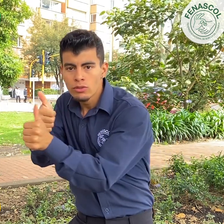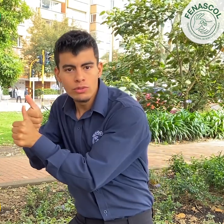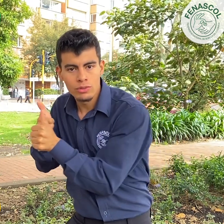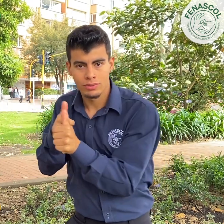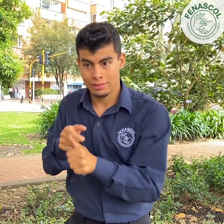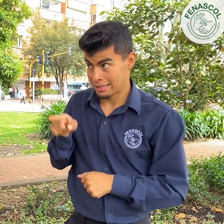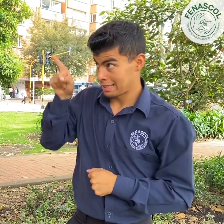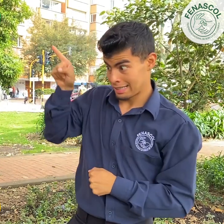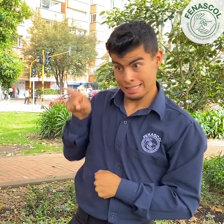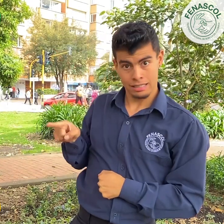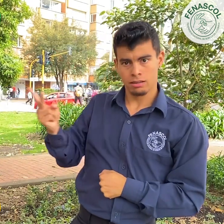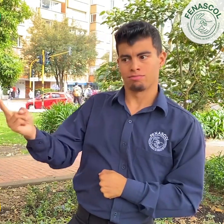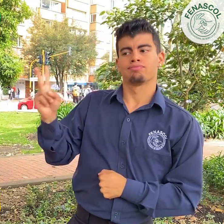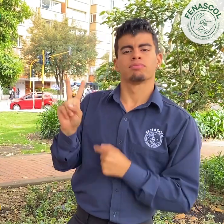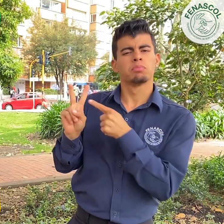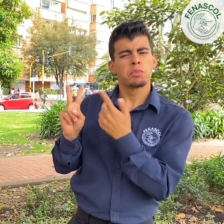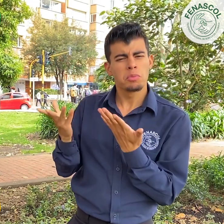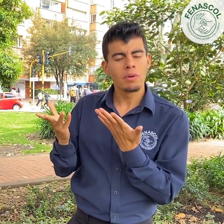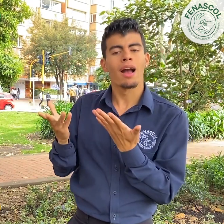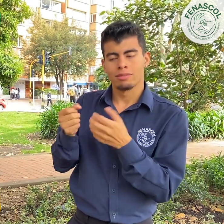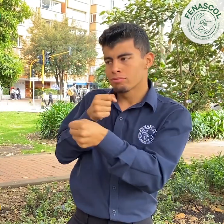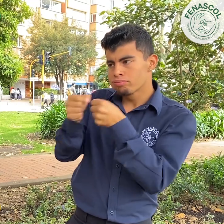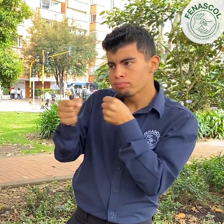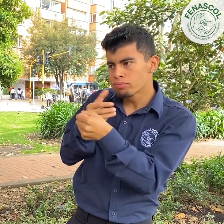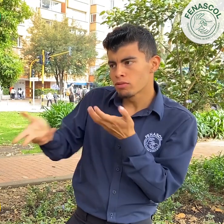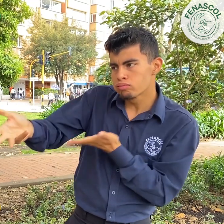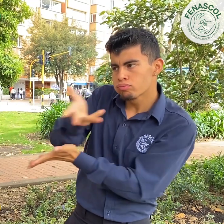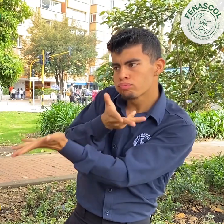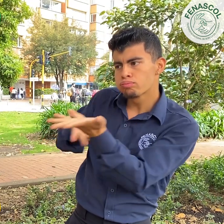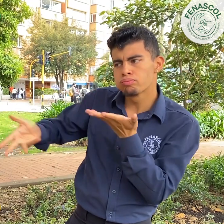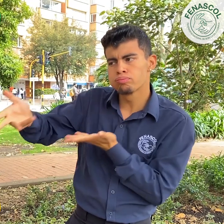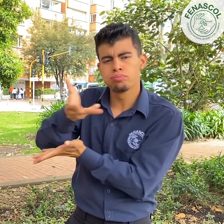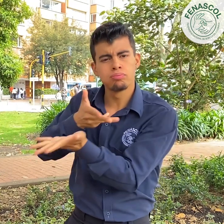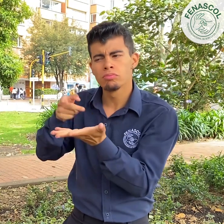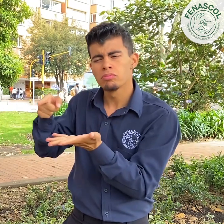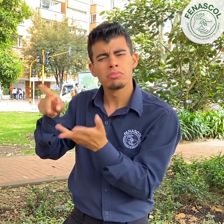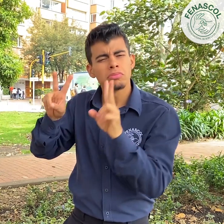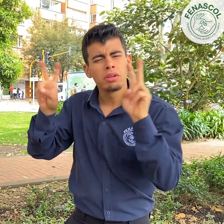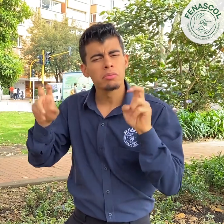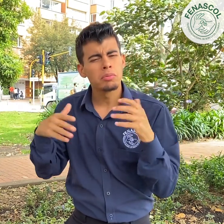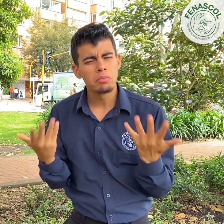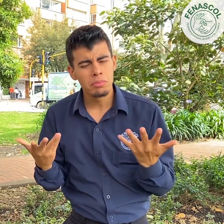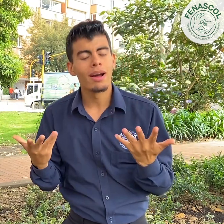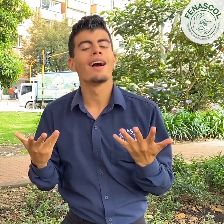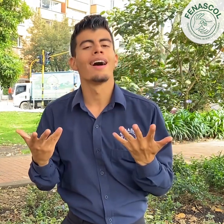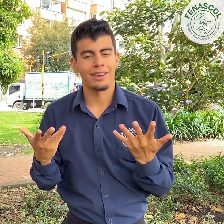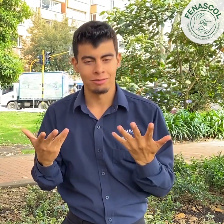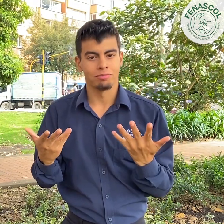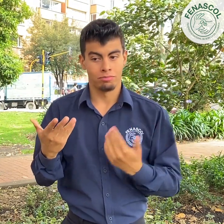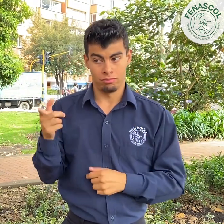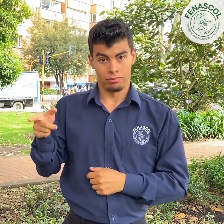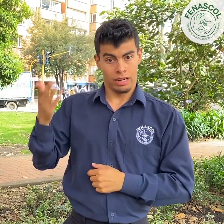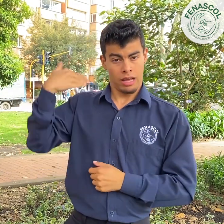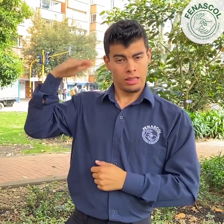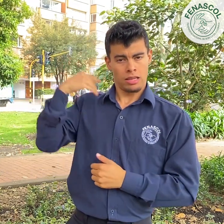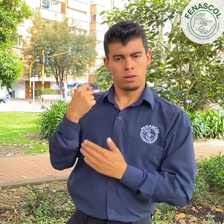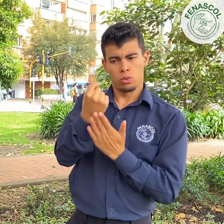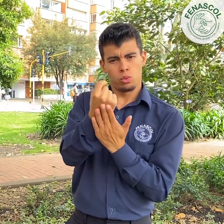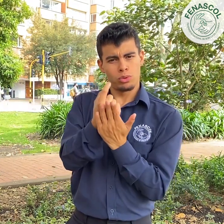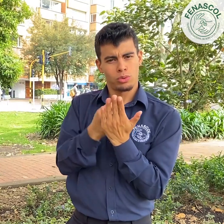Ambos conversarán sobre el estudio que realizó la entidad a través de encuestas a personas sordas